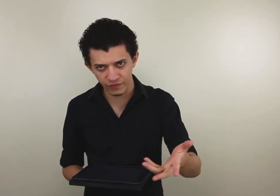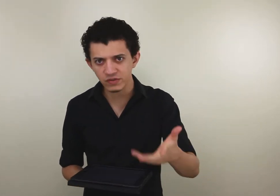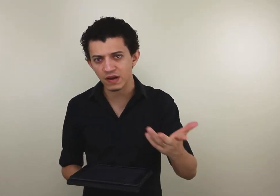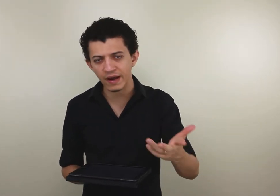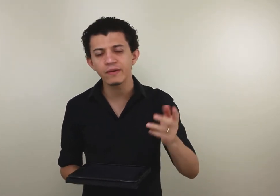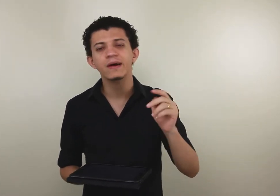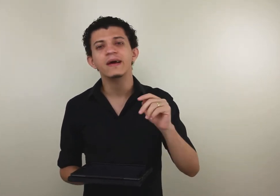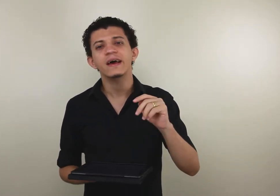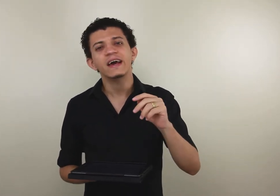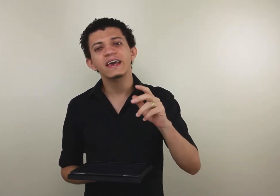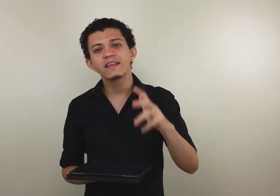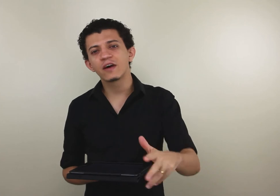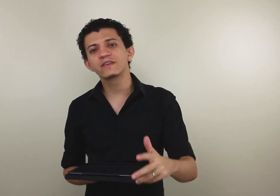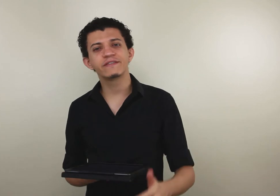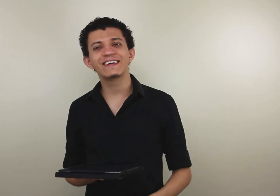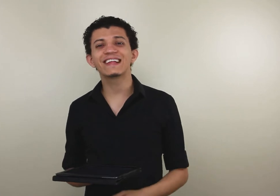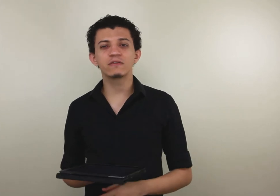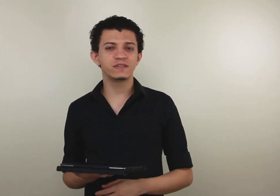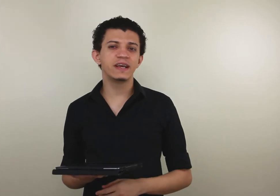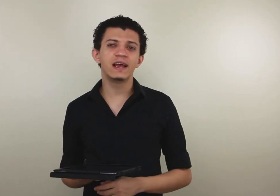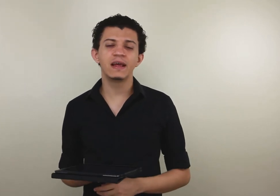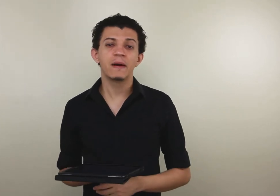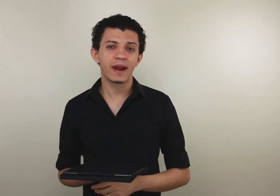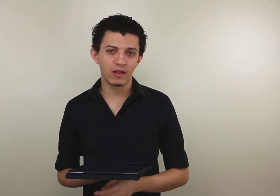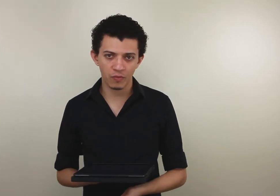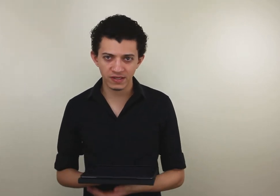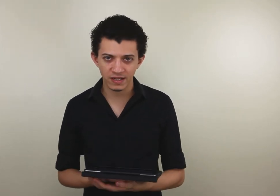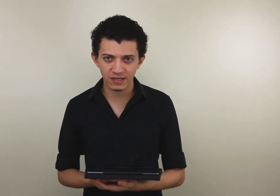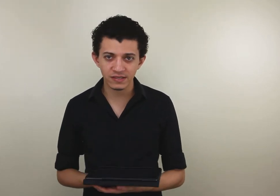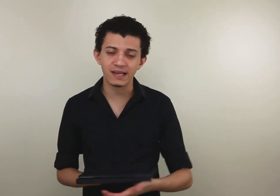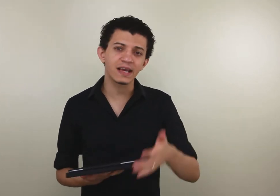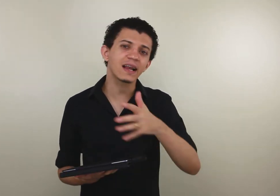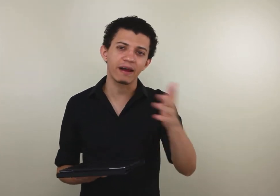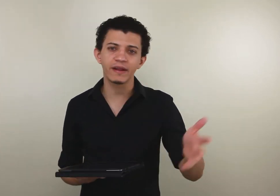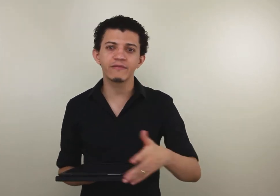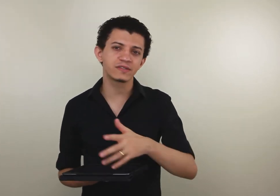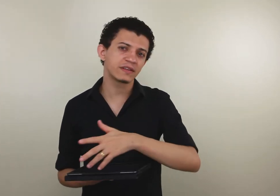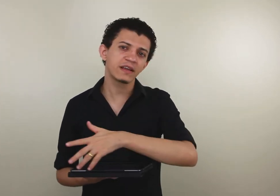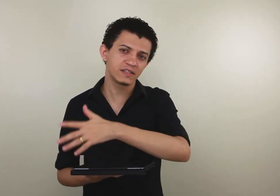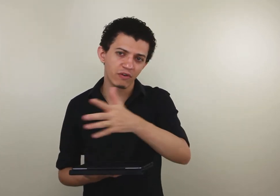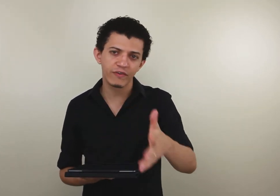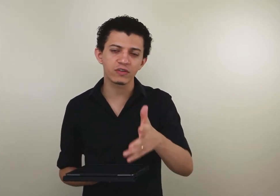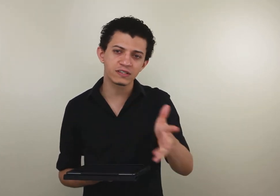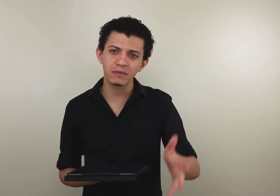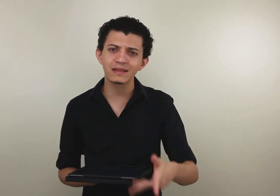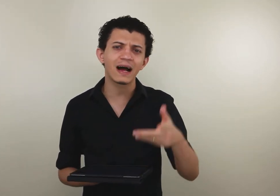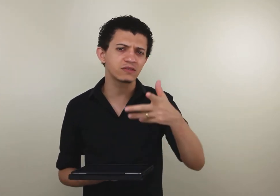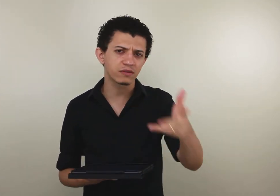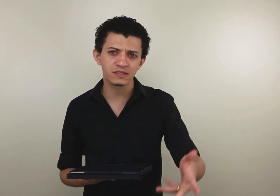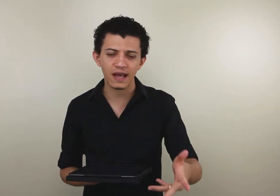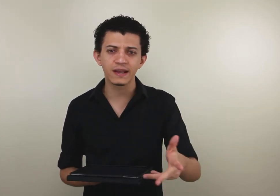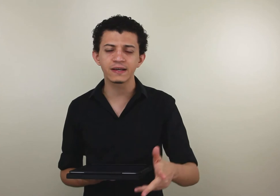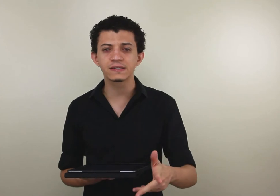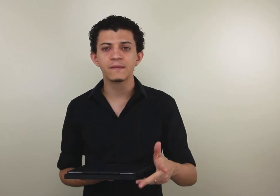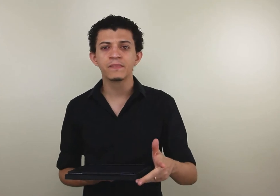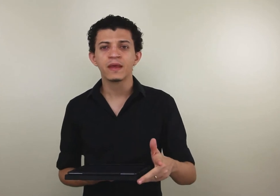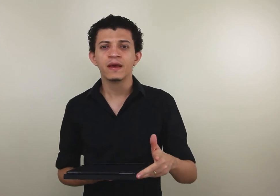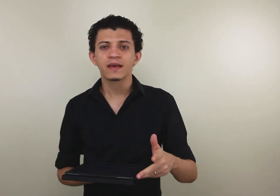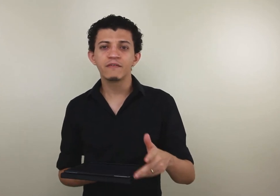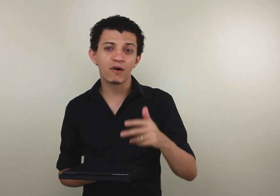vídeo, claro, e então você vai traduzir ele pra língua brasileira de sinais. É claro, né? Você tem que desenvolver outras habilidades, outras técnicas que vão